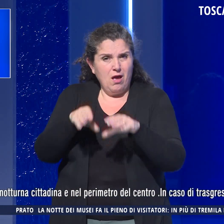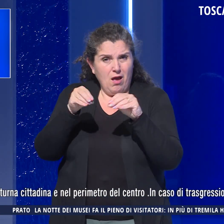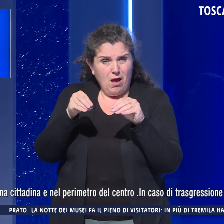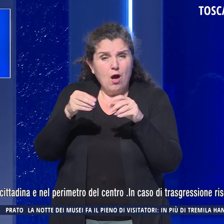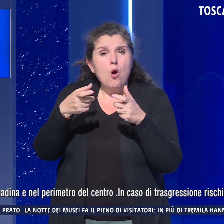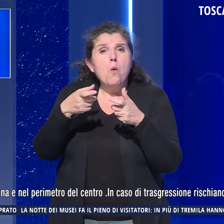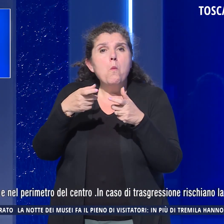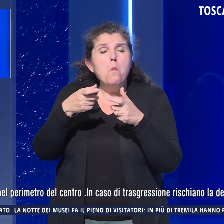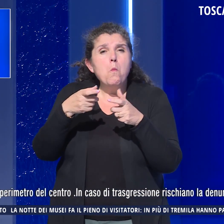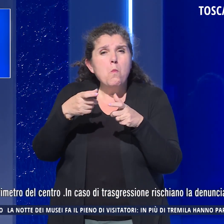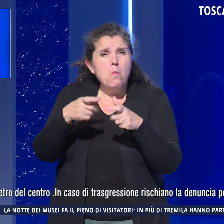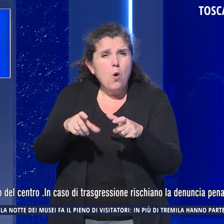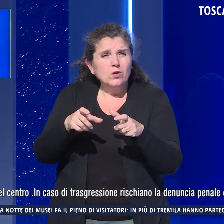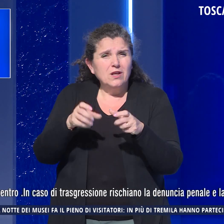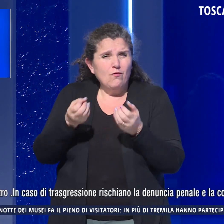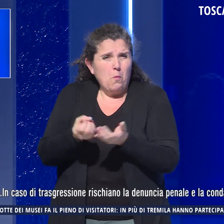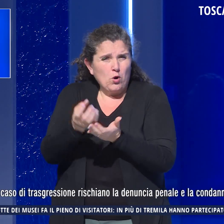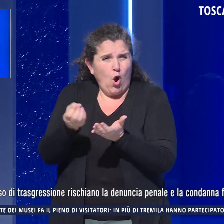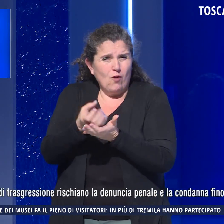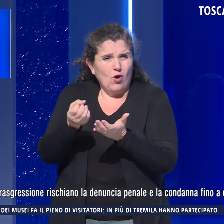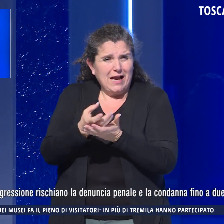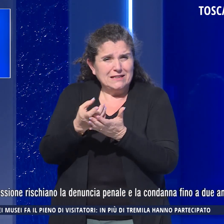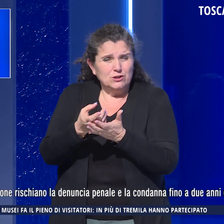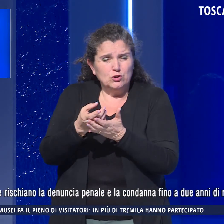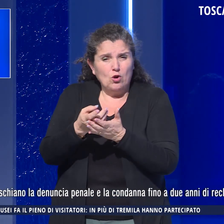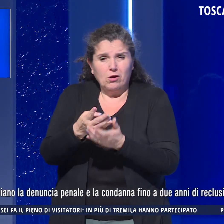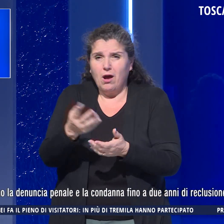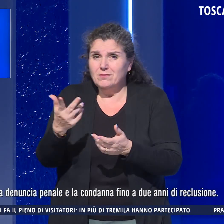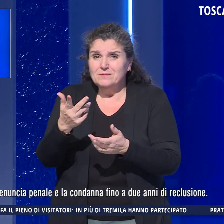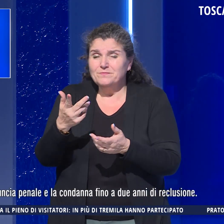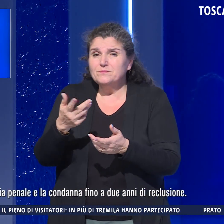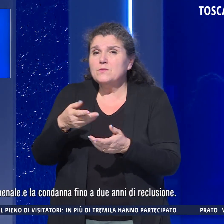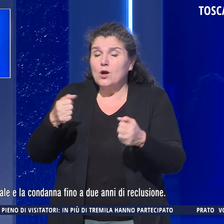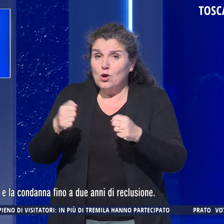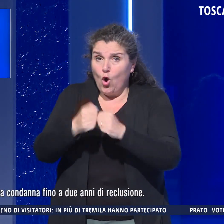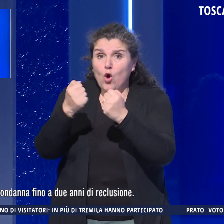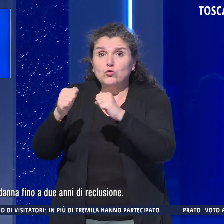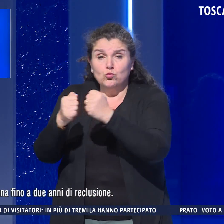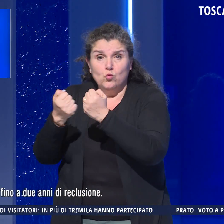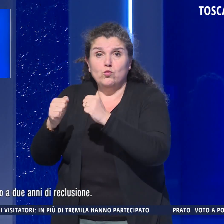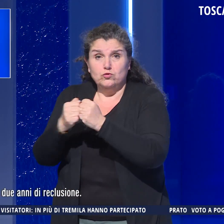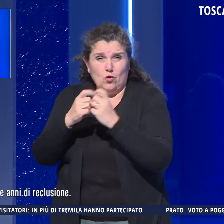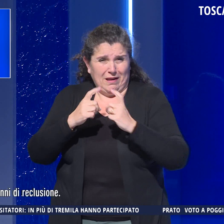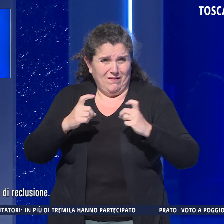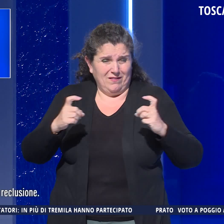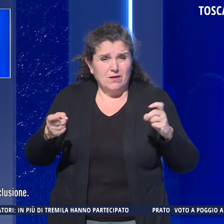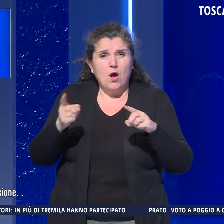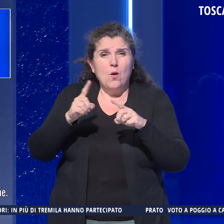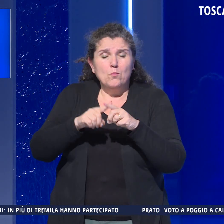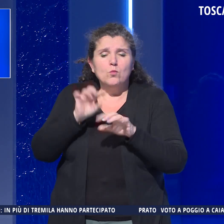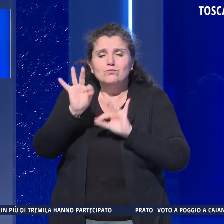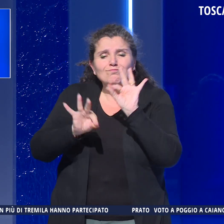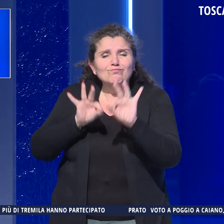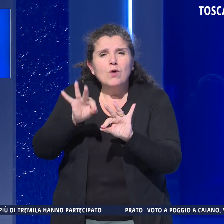pretestuosa provocazione. Ai malcapitati furono causate contusioni multiple con prognosi di